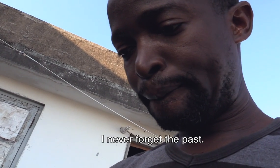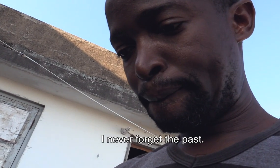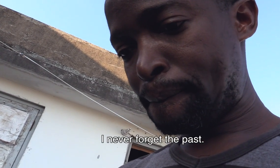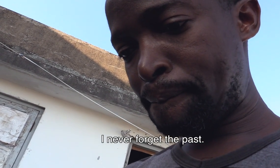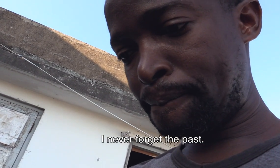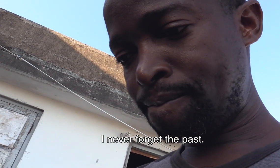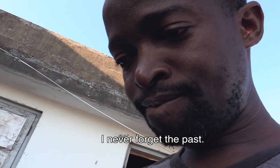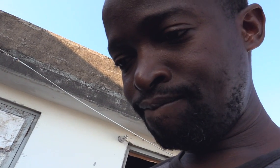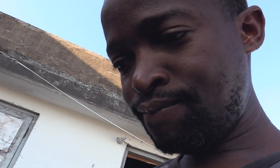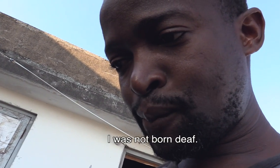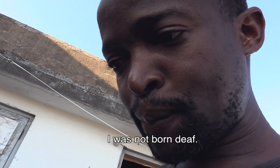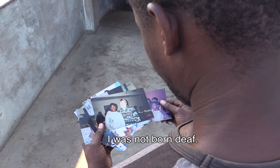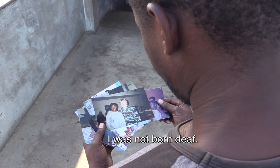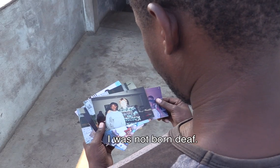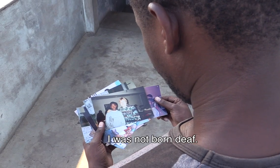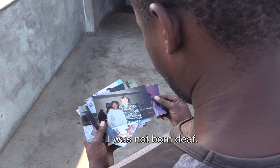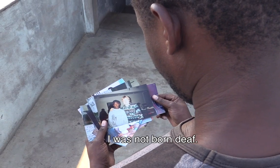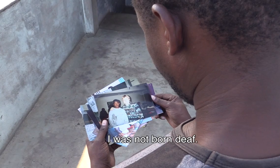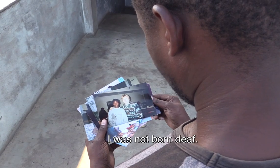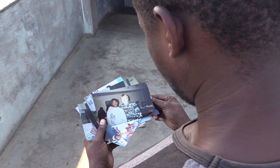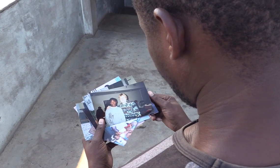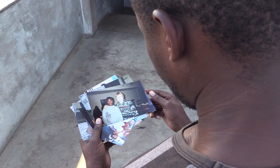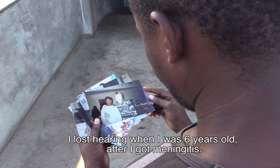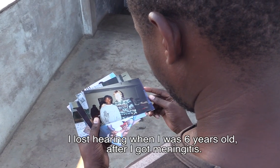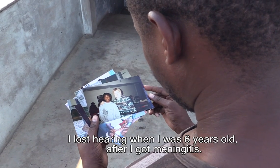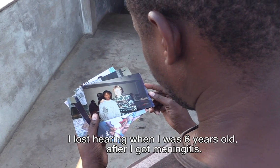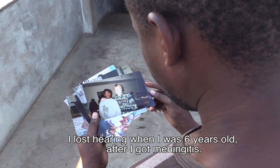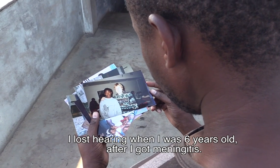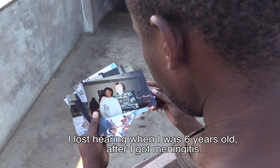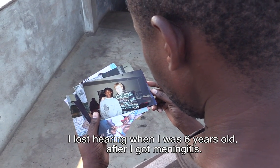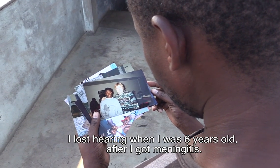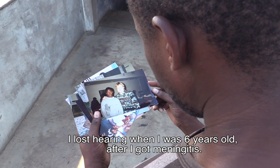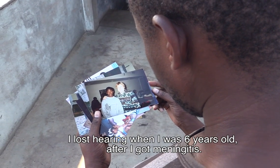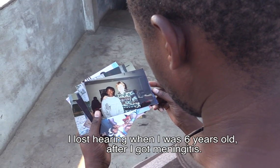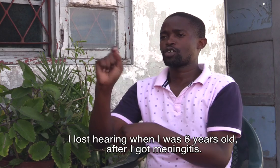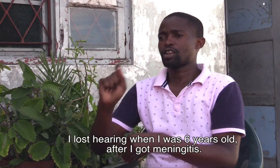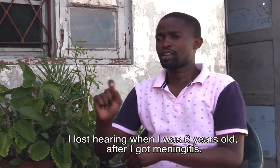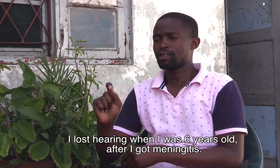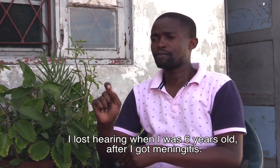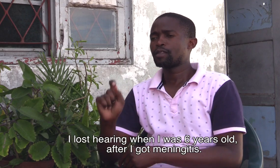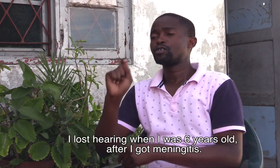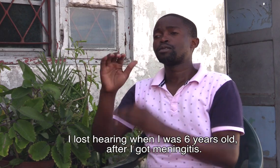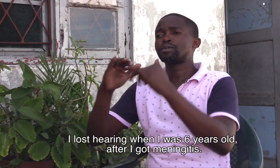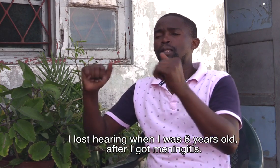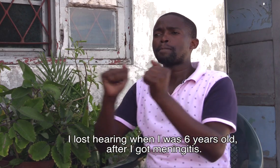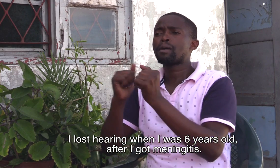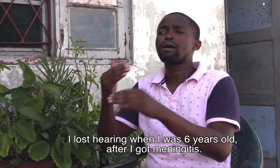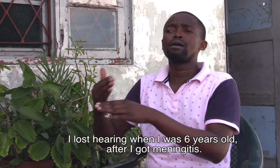passado. Não nasci surdo. Perdi a audição aos 6 anos de idade após uma meningite.